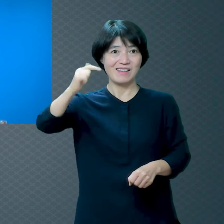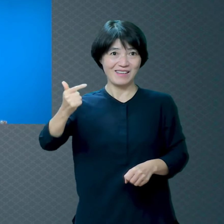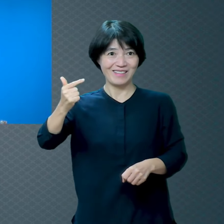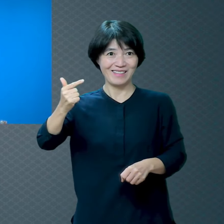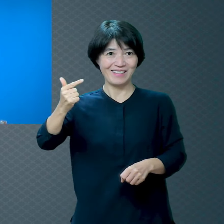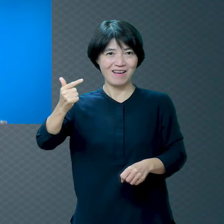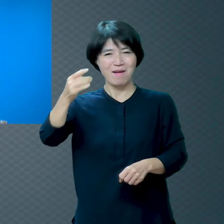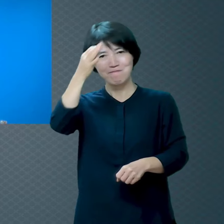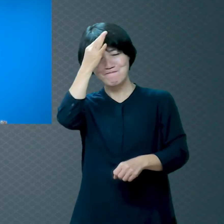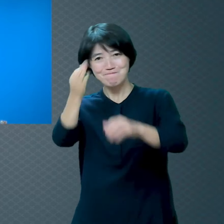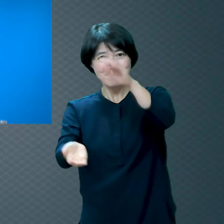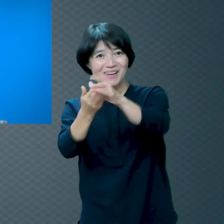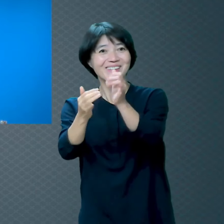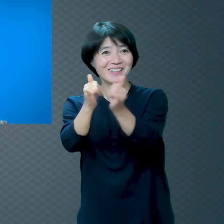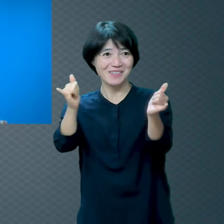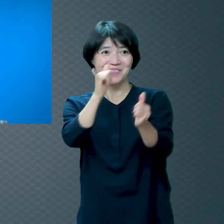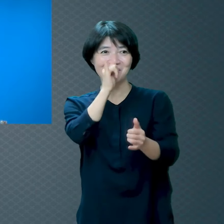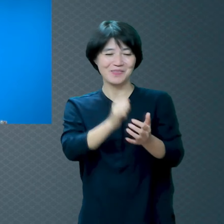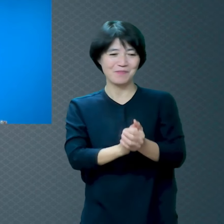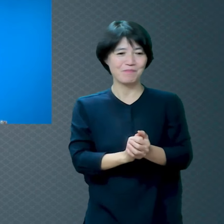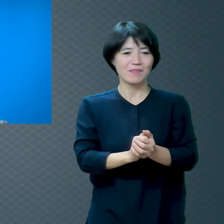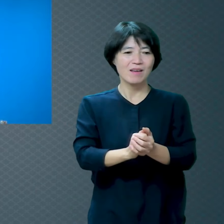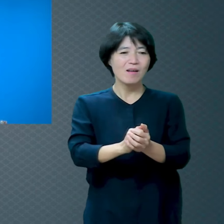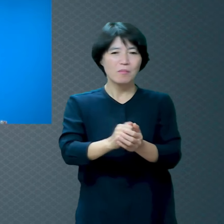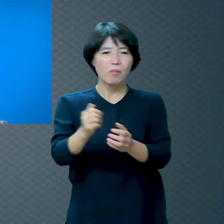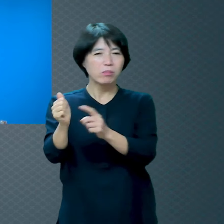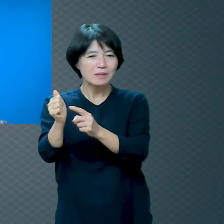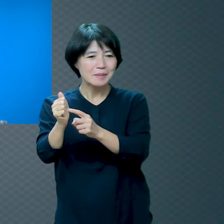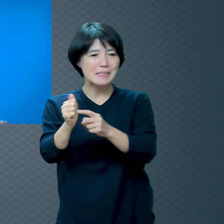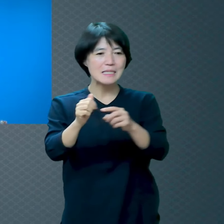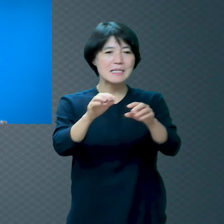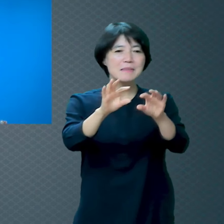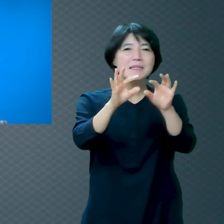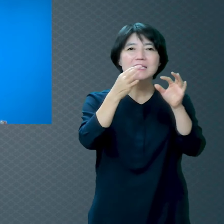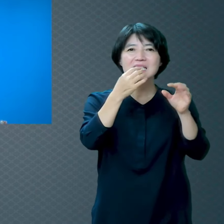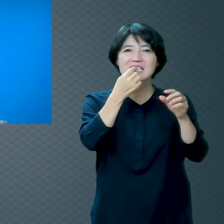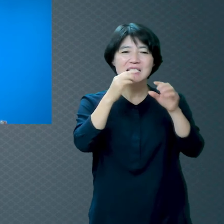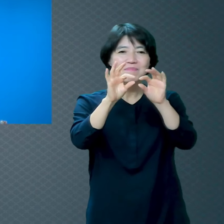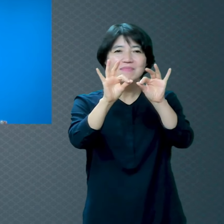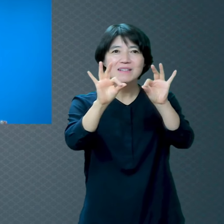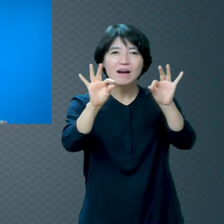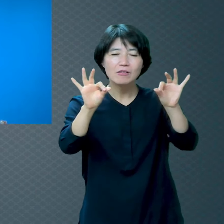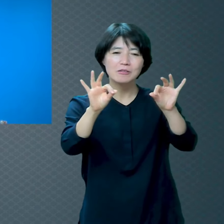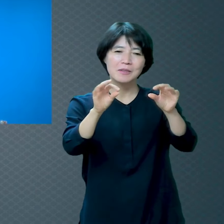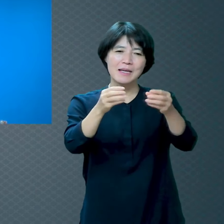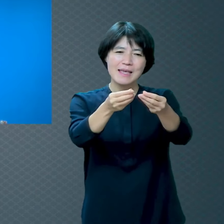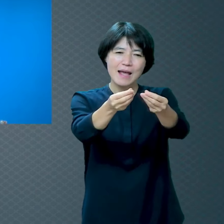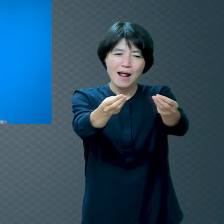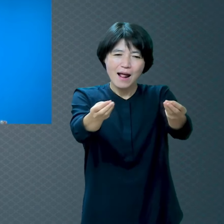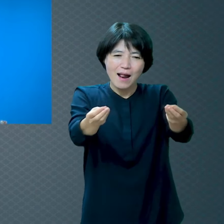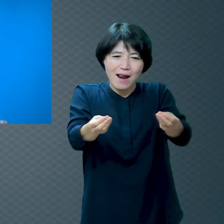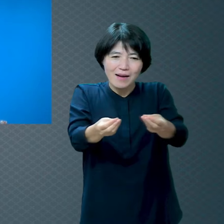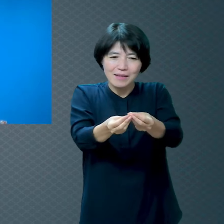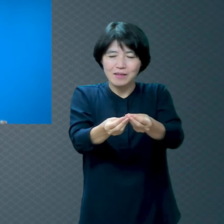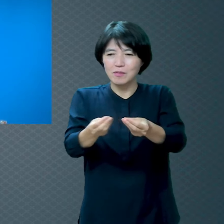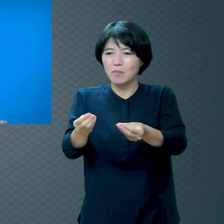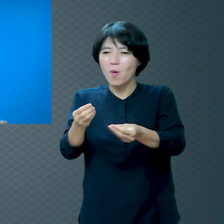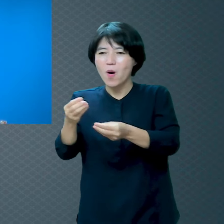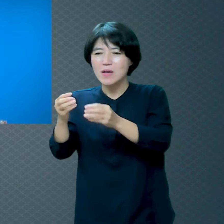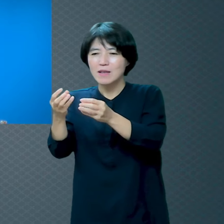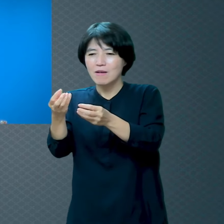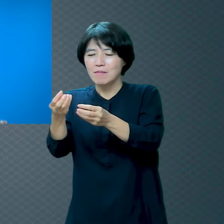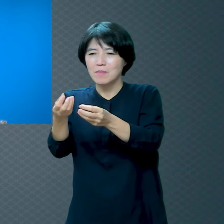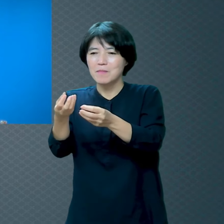밀가루 같이 전병처럼 만들어가지고 거기다 얹어가지고 먹는 게 있어요